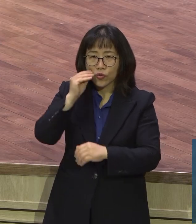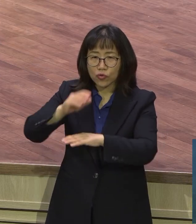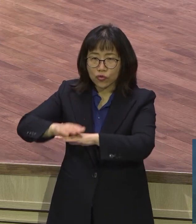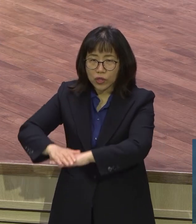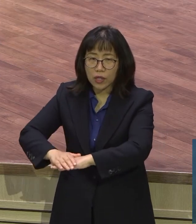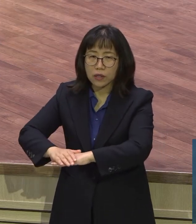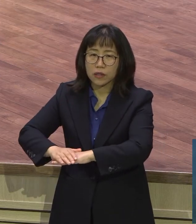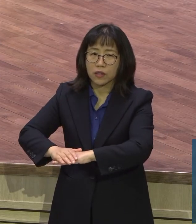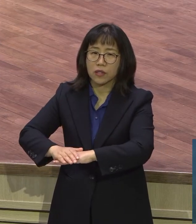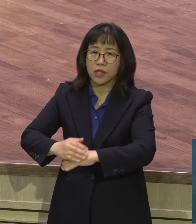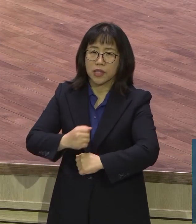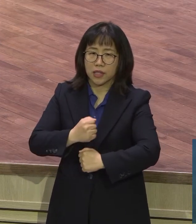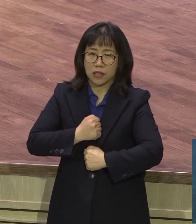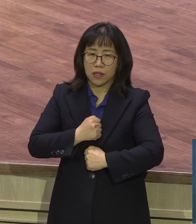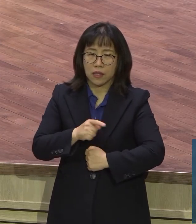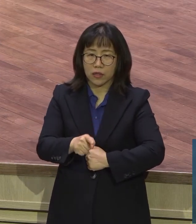거두어 저장함이니라.